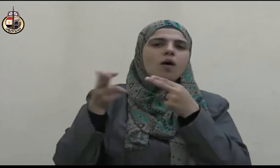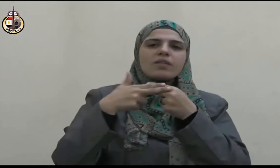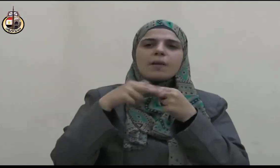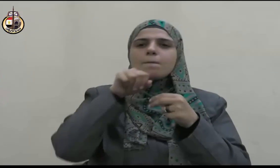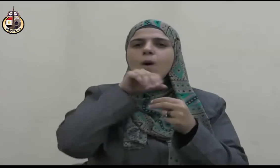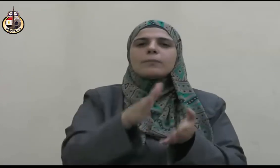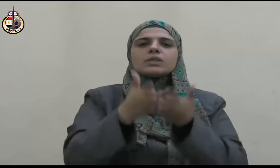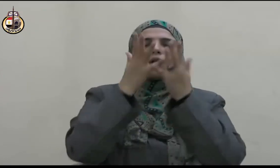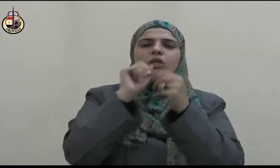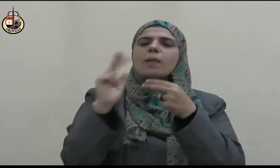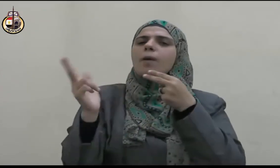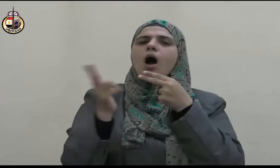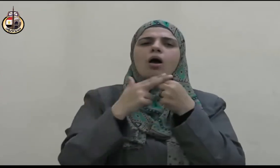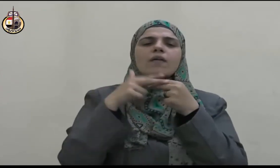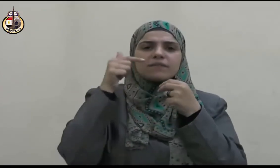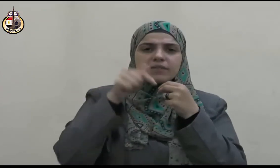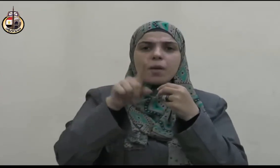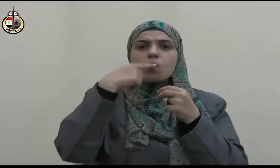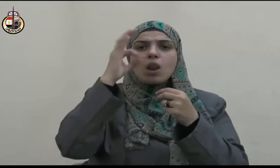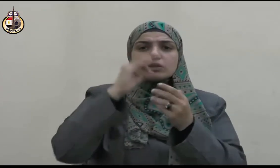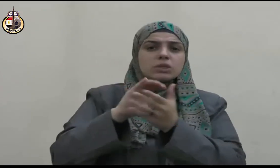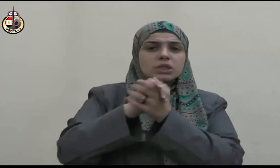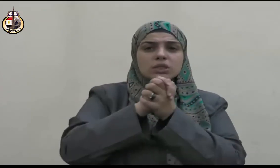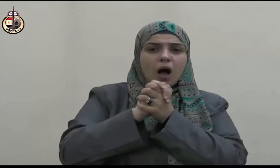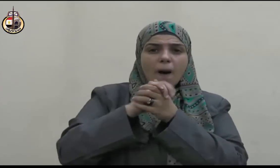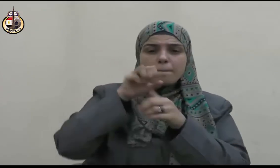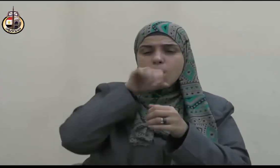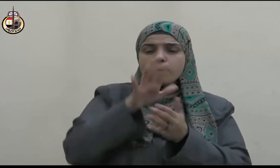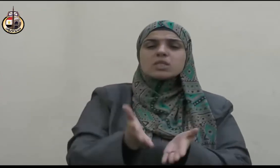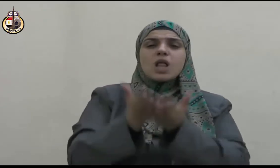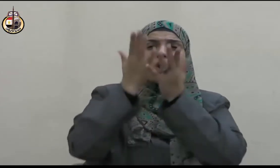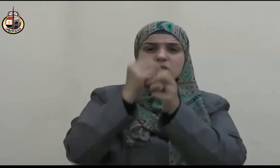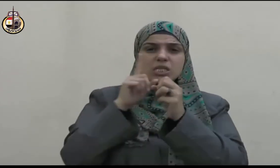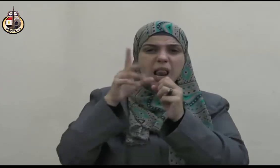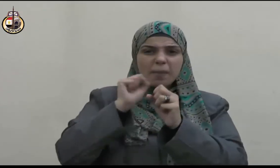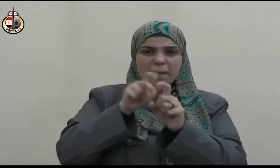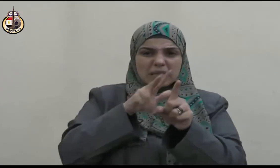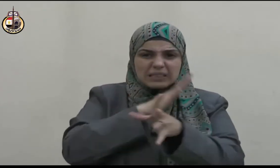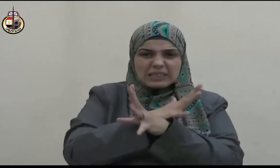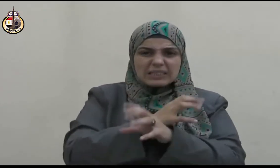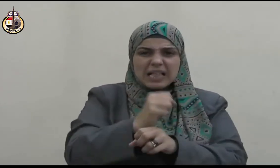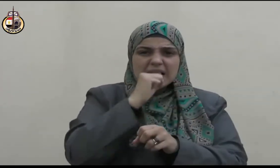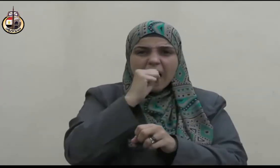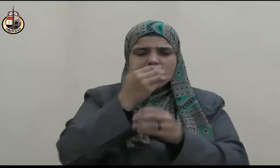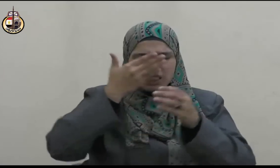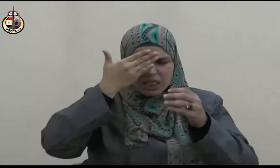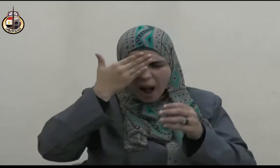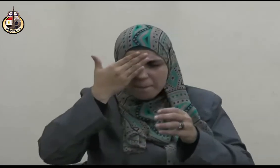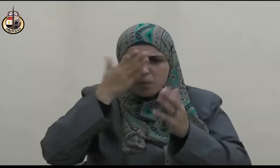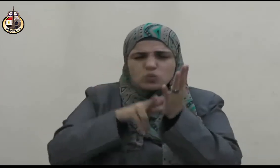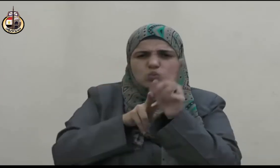يقربنا إلى حبك واجعل مصرنا أمنا أمانا سلما سلاما